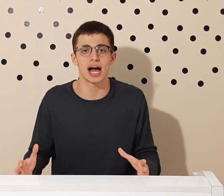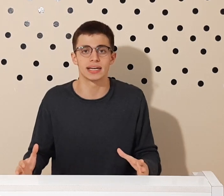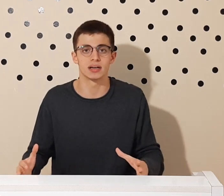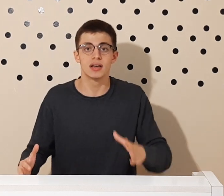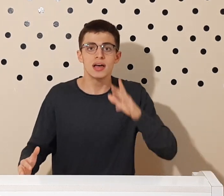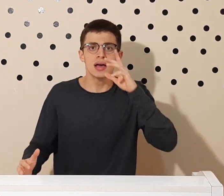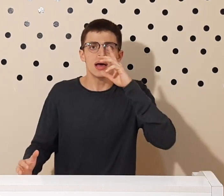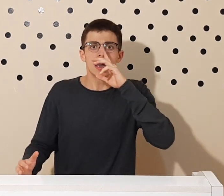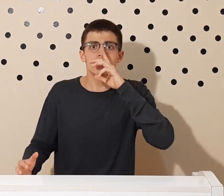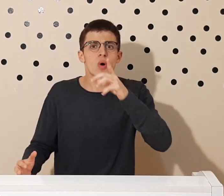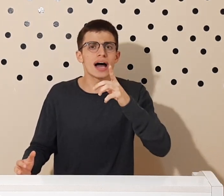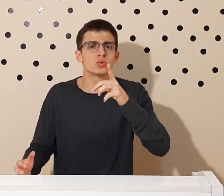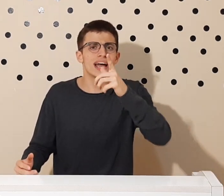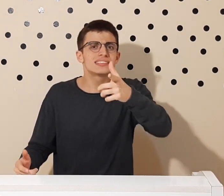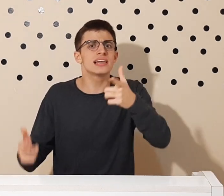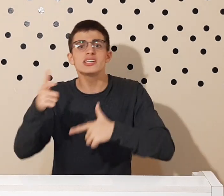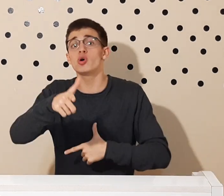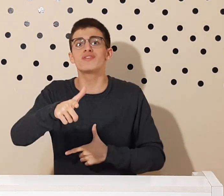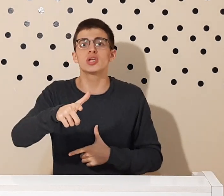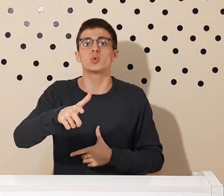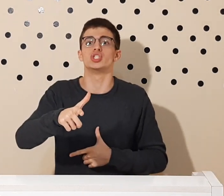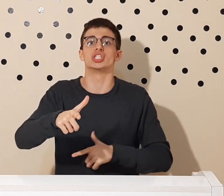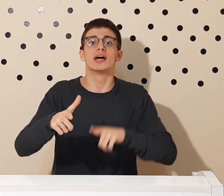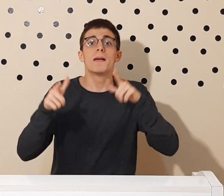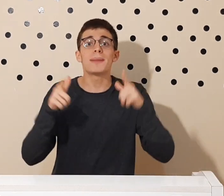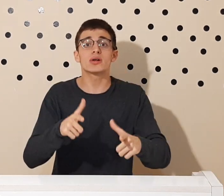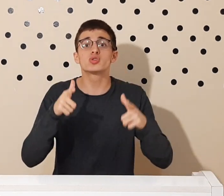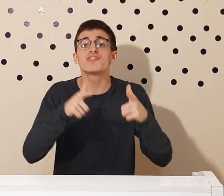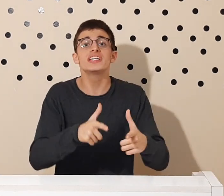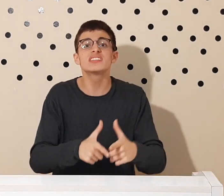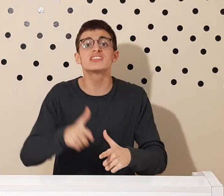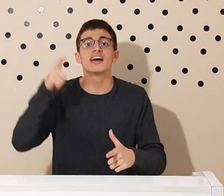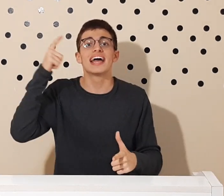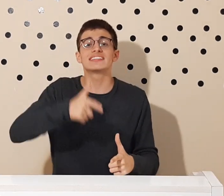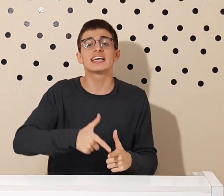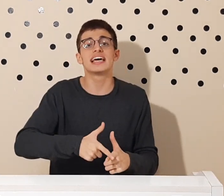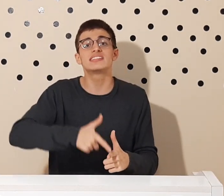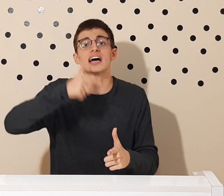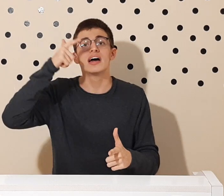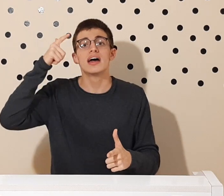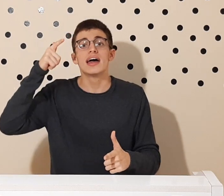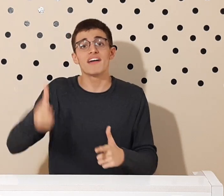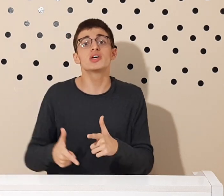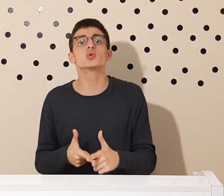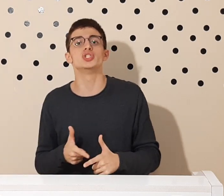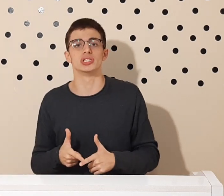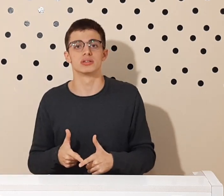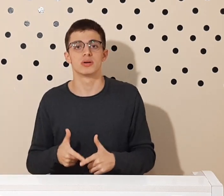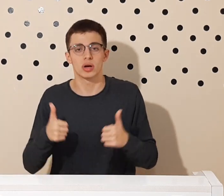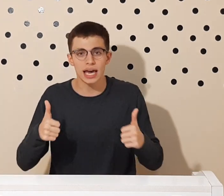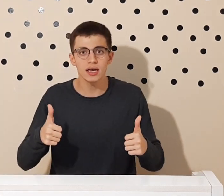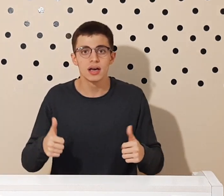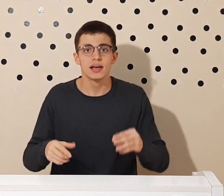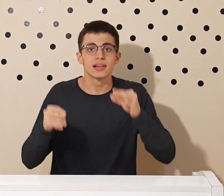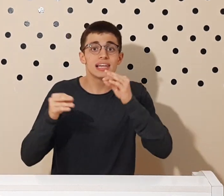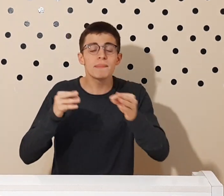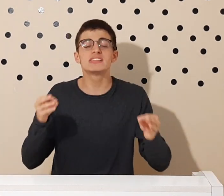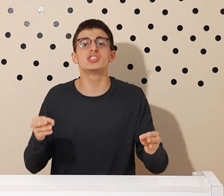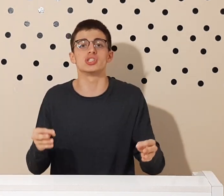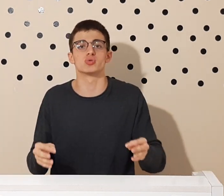área. Eduardo, excelência ou virtude? Para os sofistas, excelência é virtude, ok? Lembre-se disso,